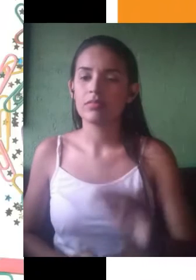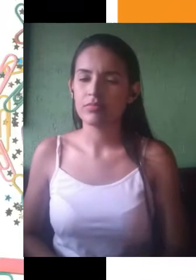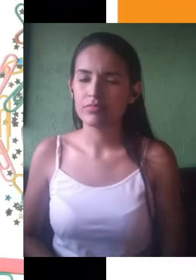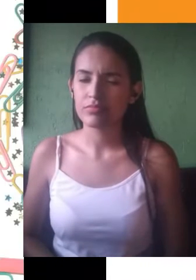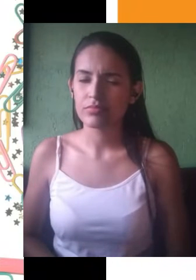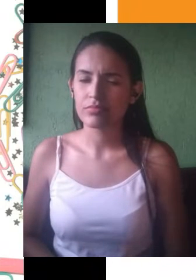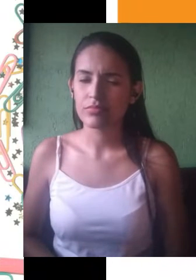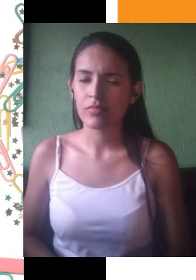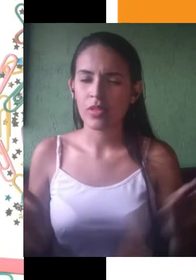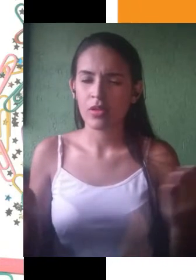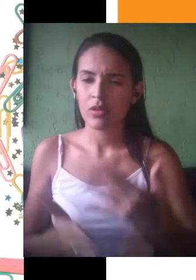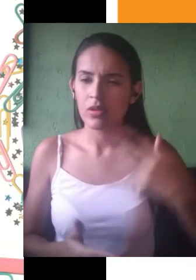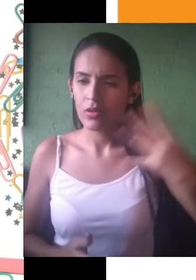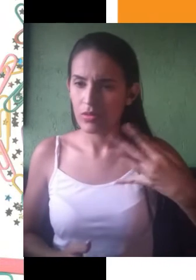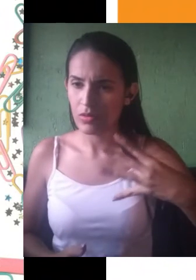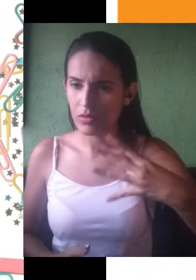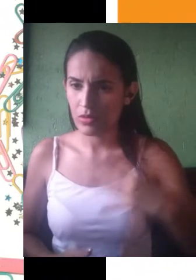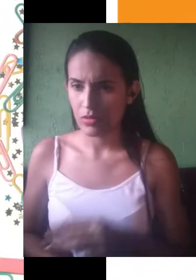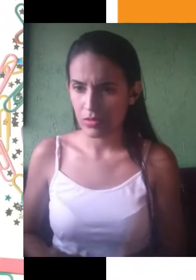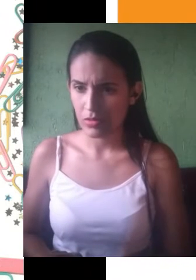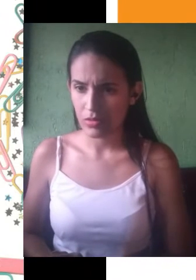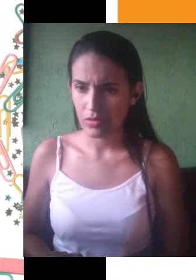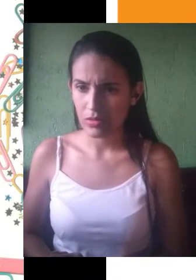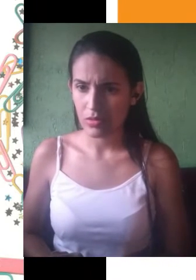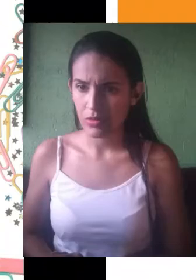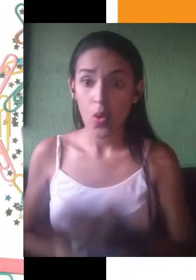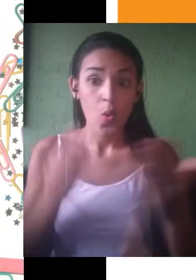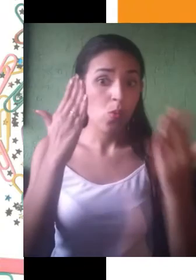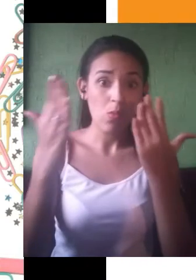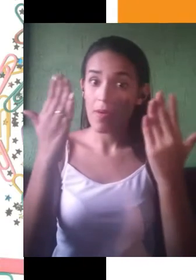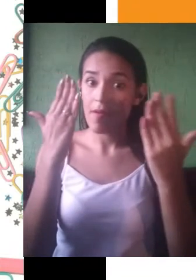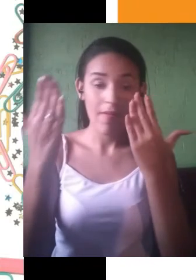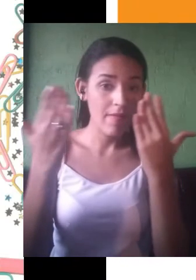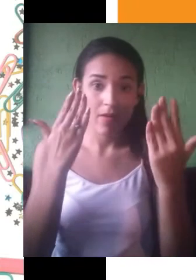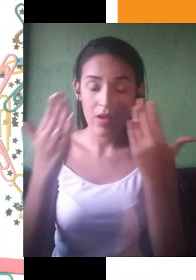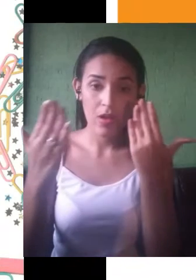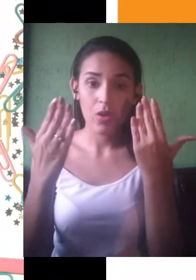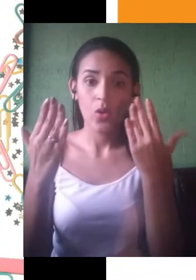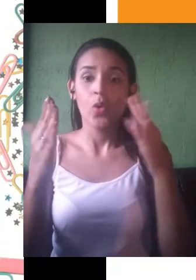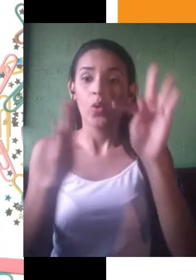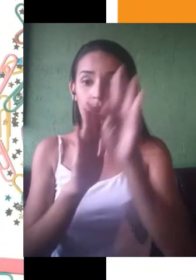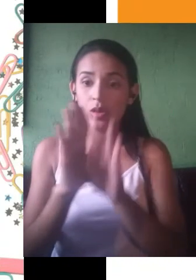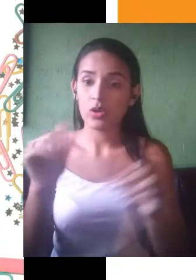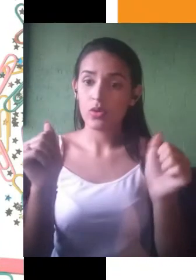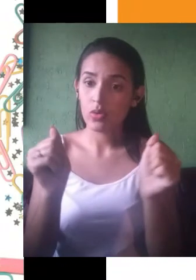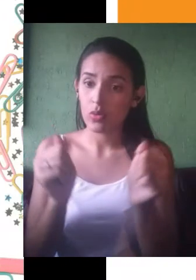Quatro, relacionar o texto com a temática, com o contexto histórico, sociocultural, com outros conhecimentos.